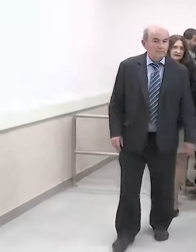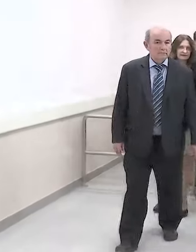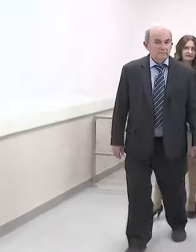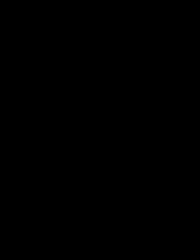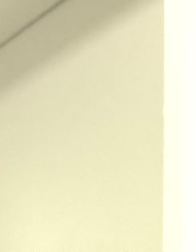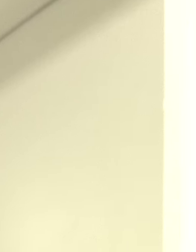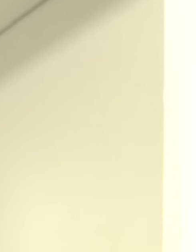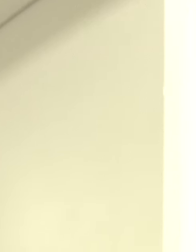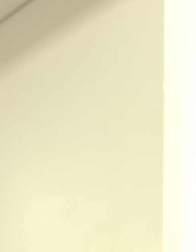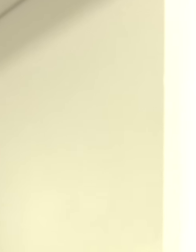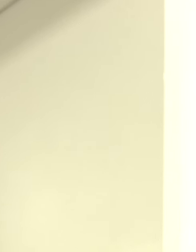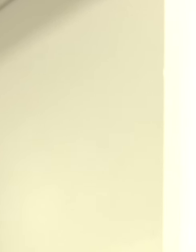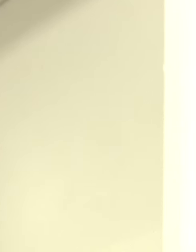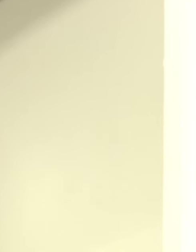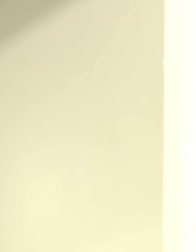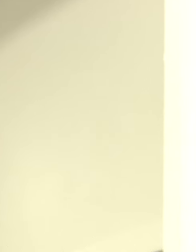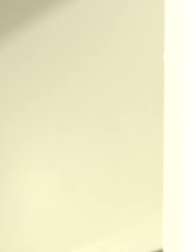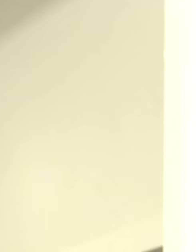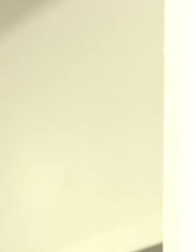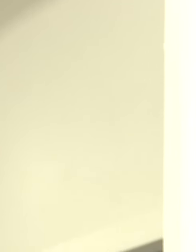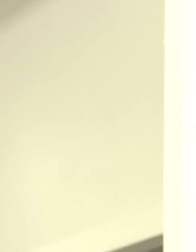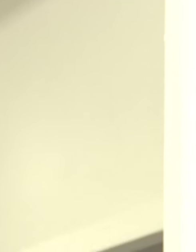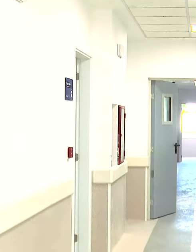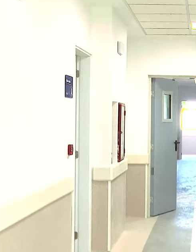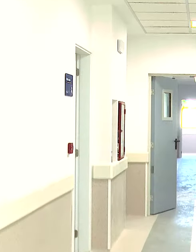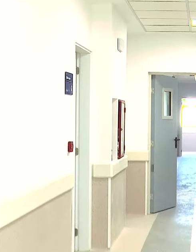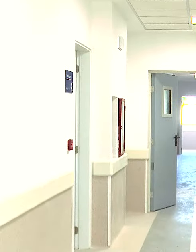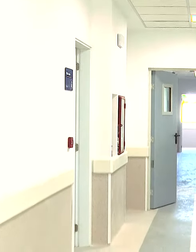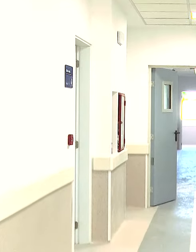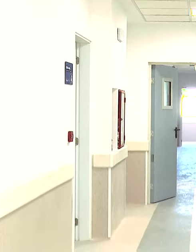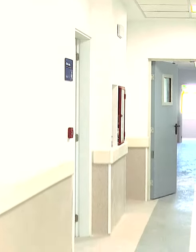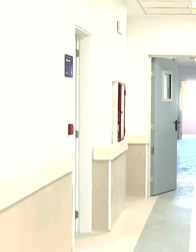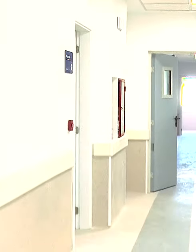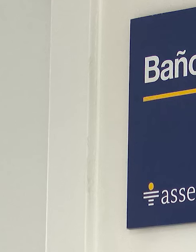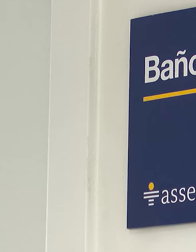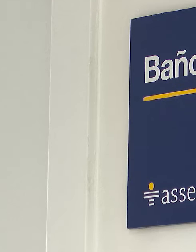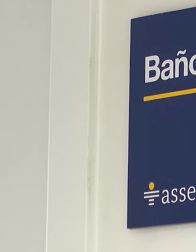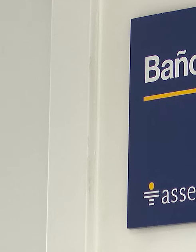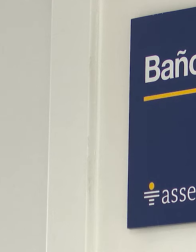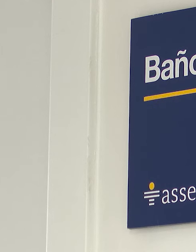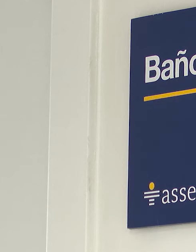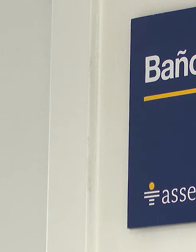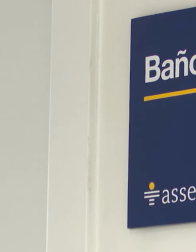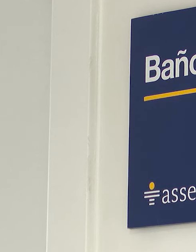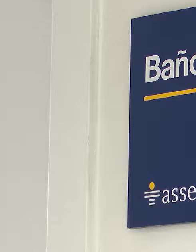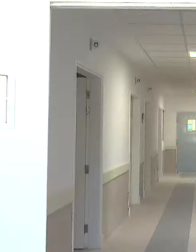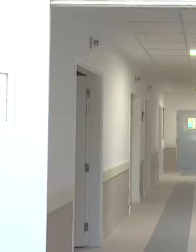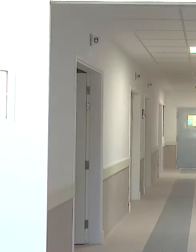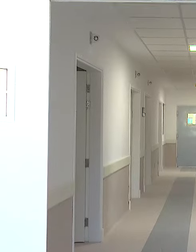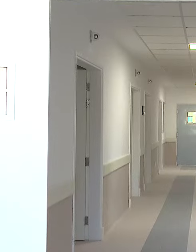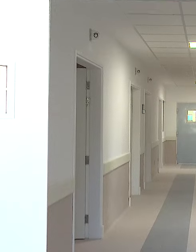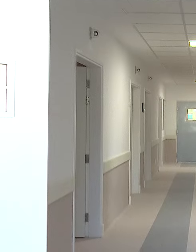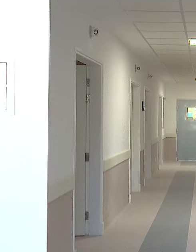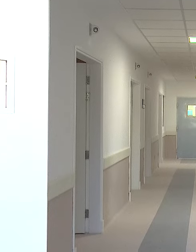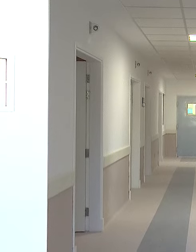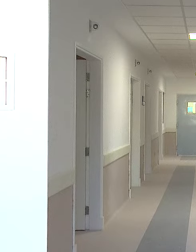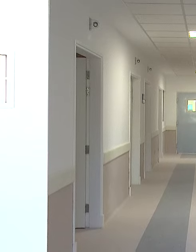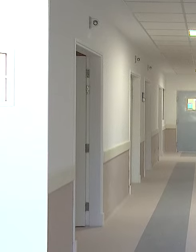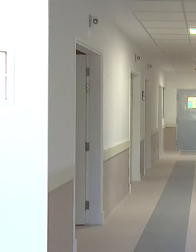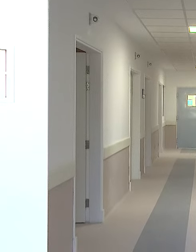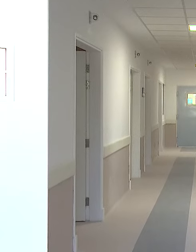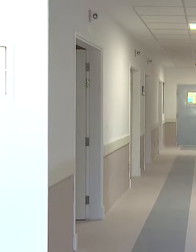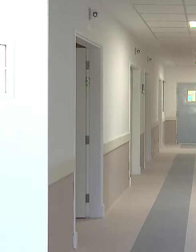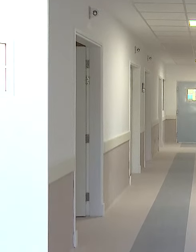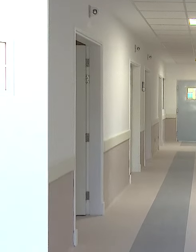o emergencia, tengan un servicio más rápido de nuestras ambulancias. Y también de esa manera nuestros